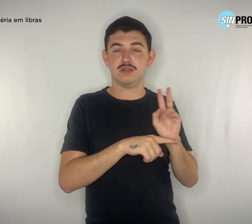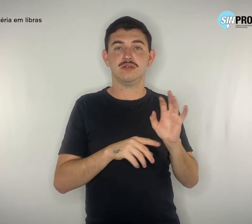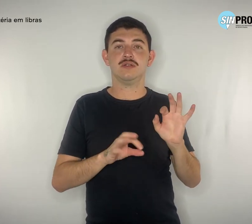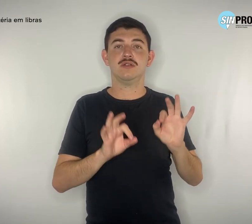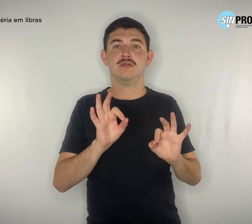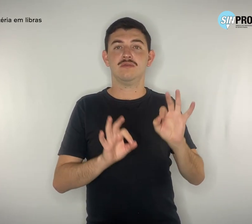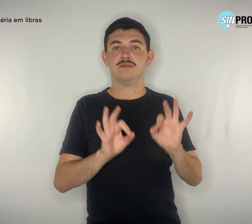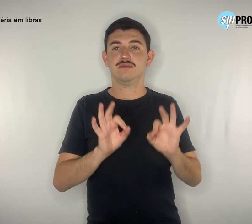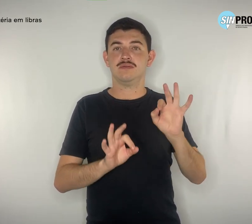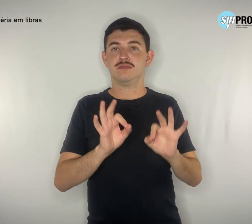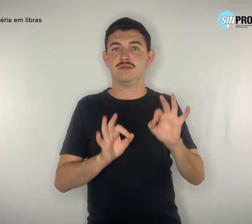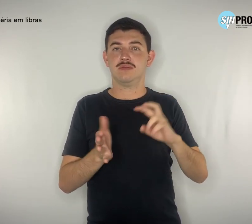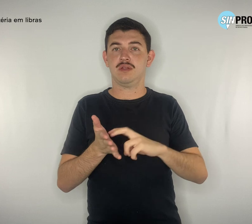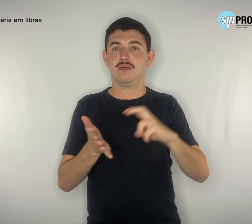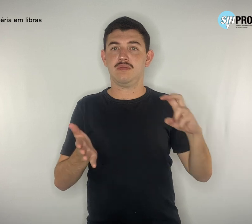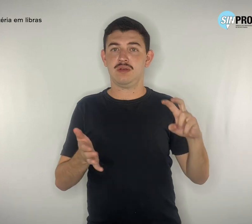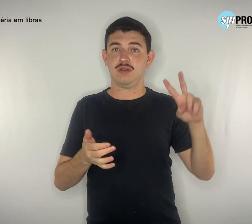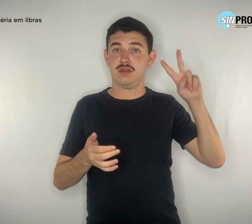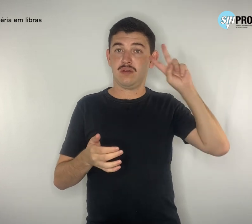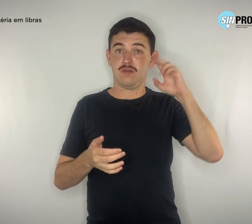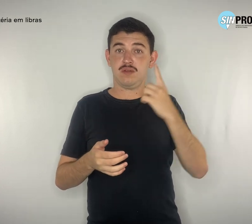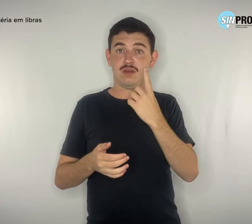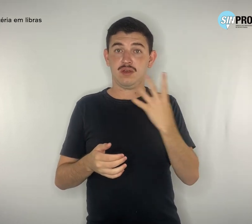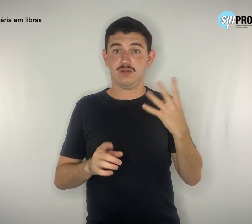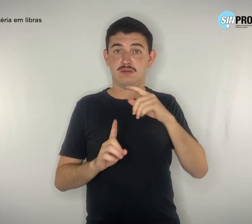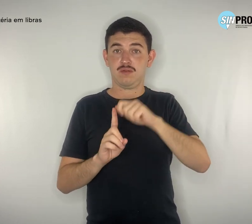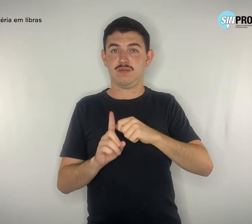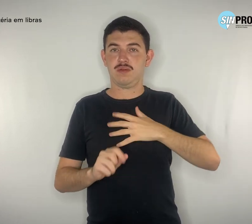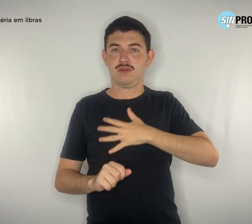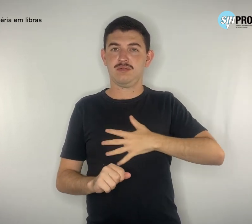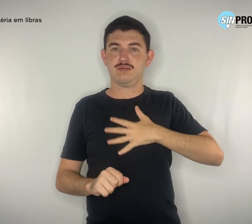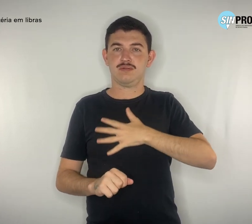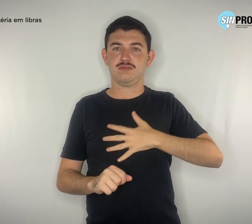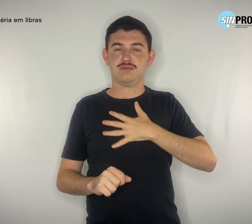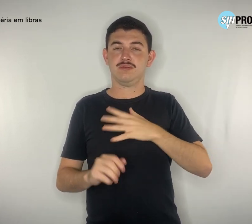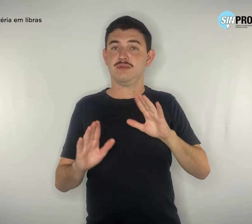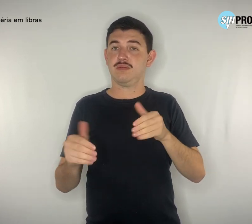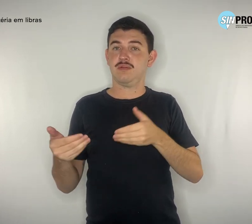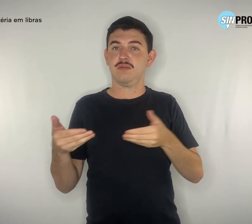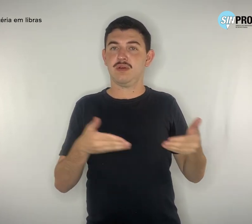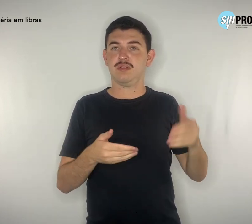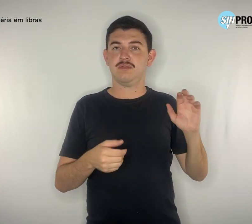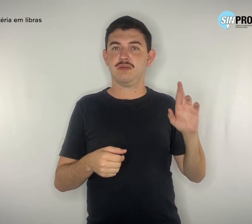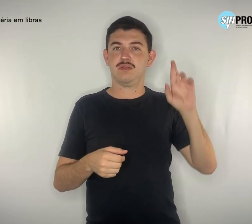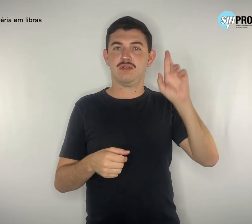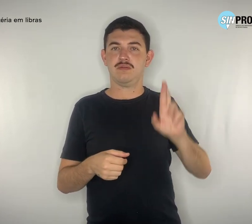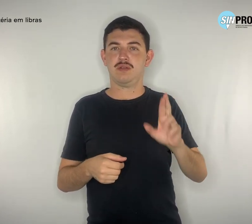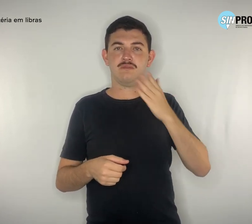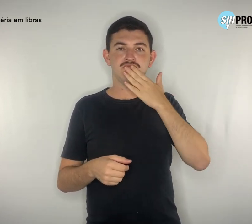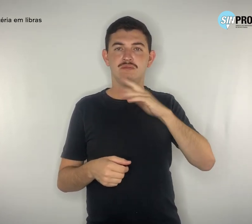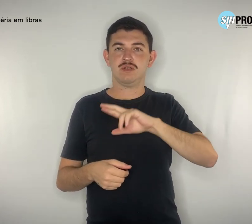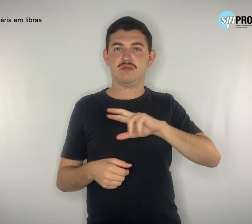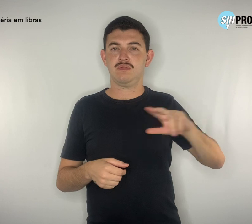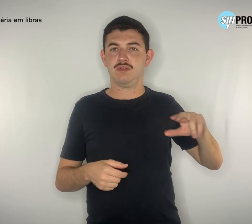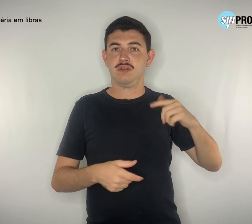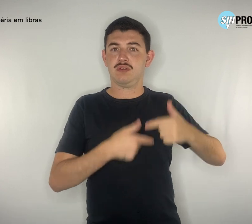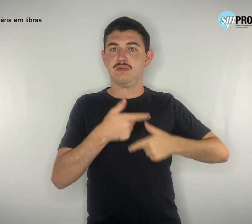segunda-feira, 14 de 8, com a presença de vários representantes da escola, profissionais da